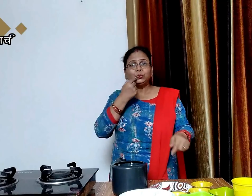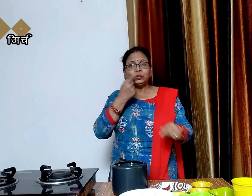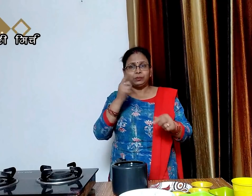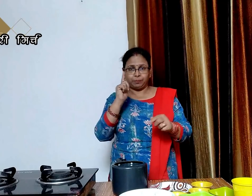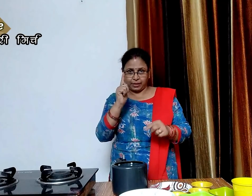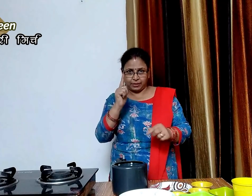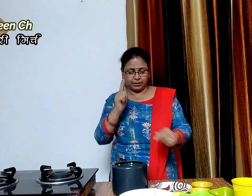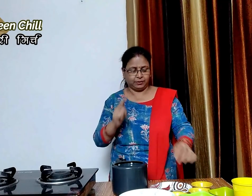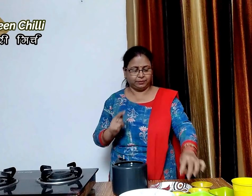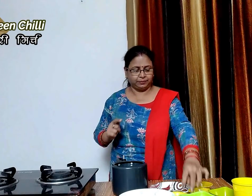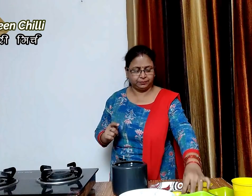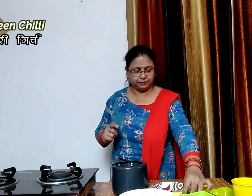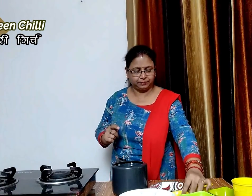दो कटी हुई हरी मिर्च